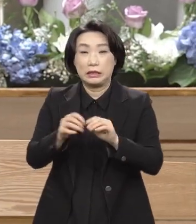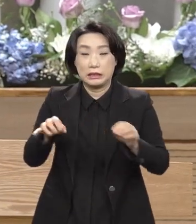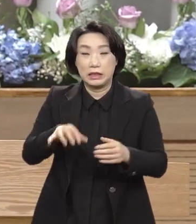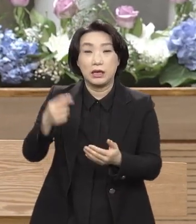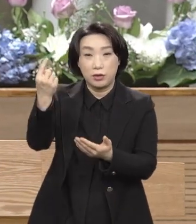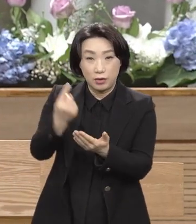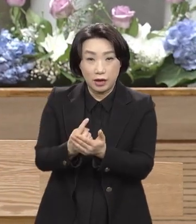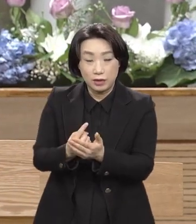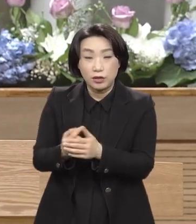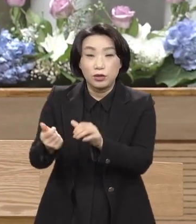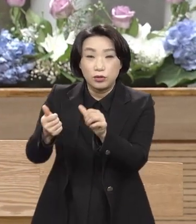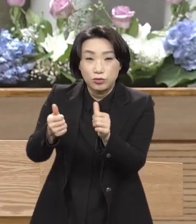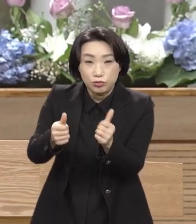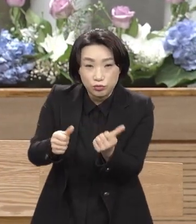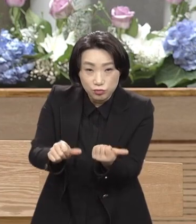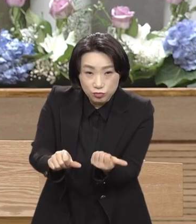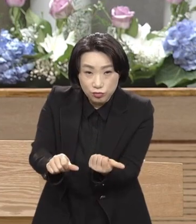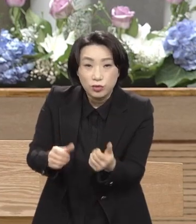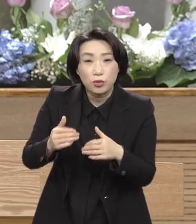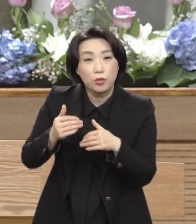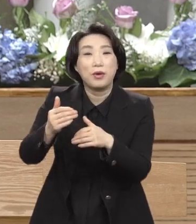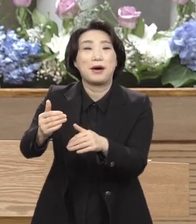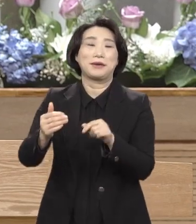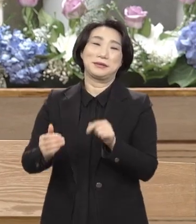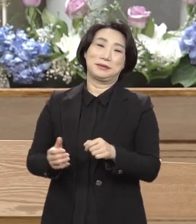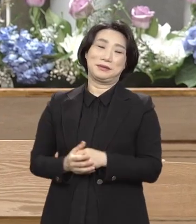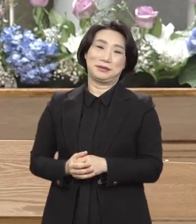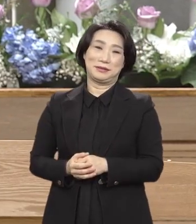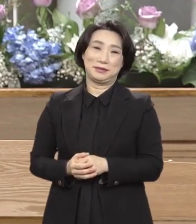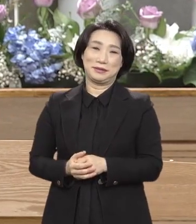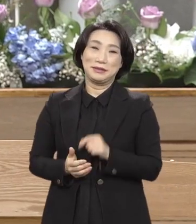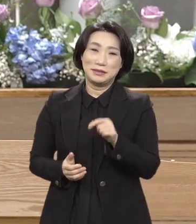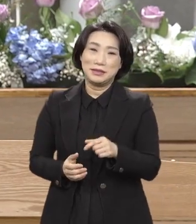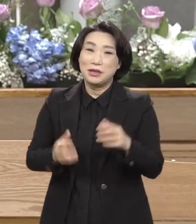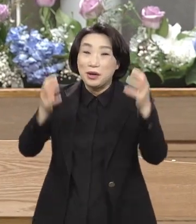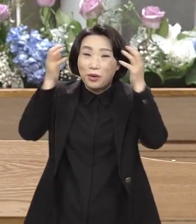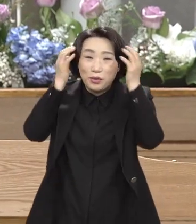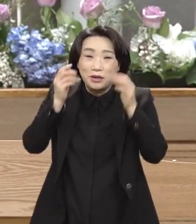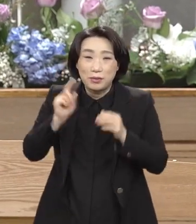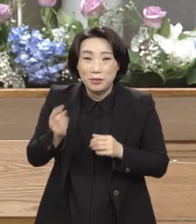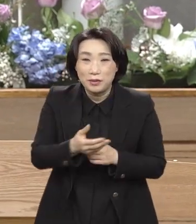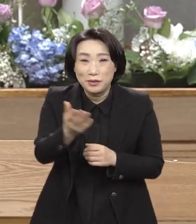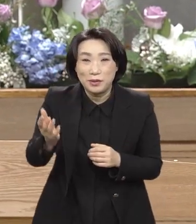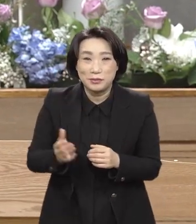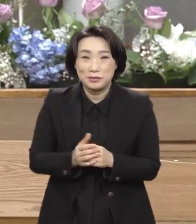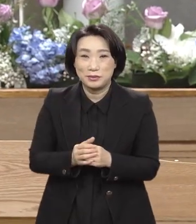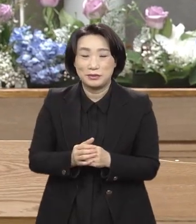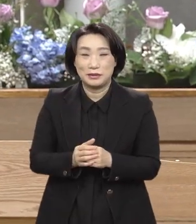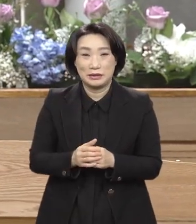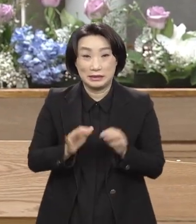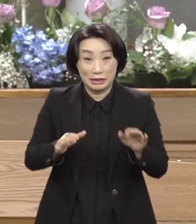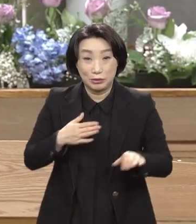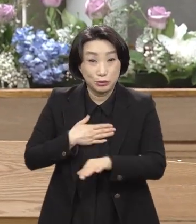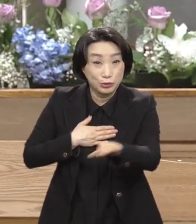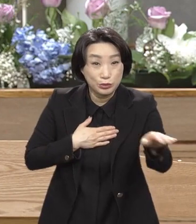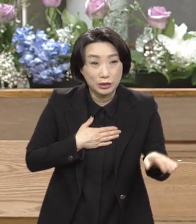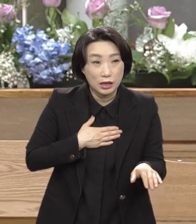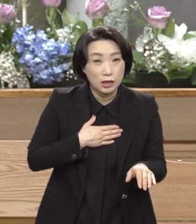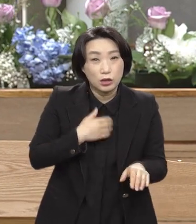죽어가는 그 모습. 이 고난이라고 하는 것은 우리가 남의 일을 보도